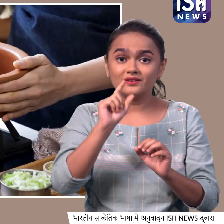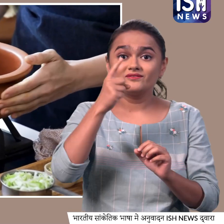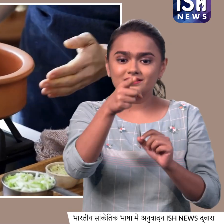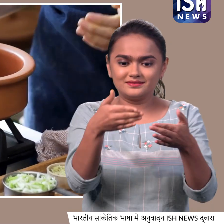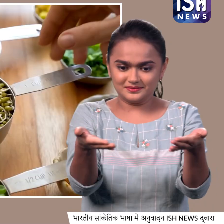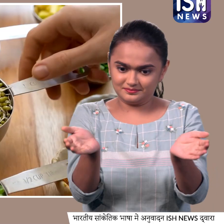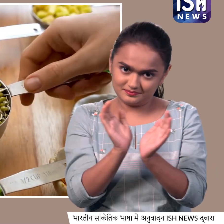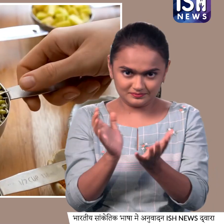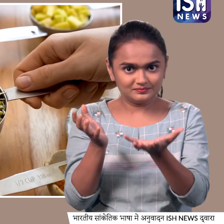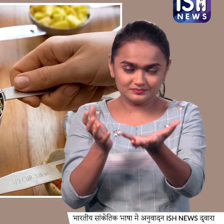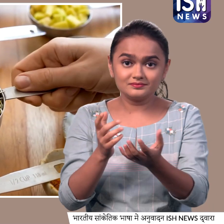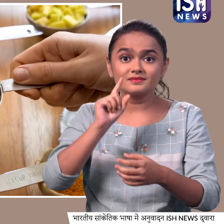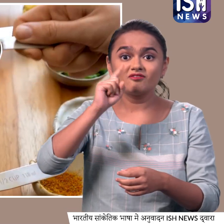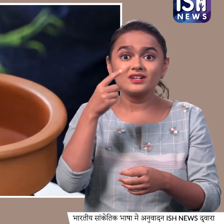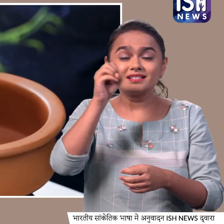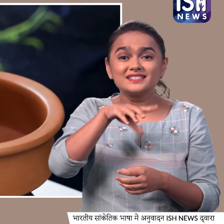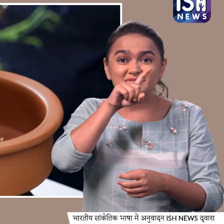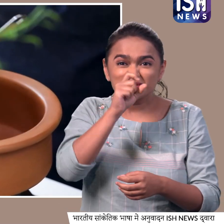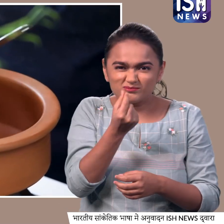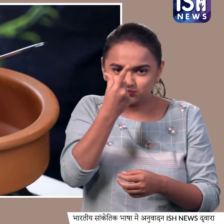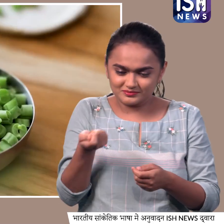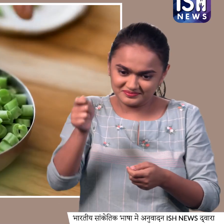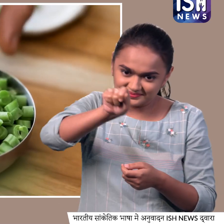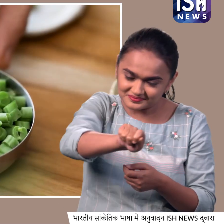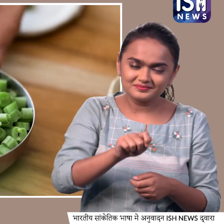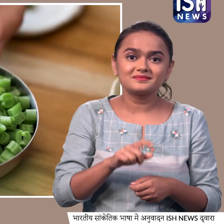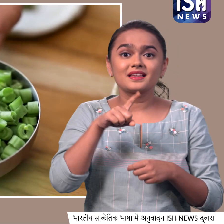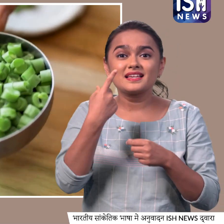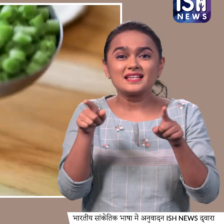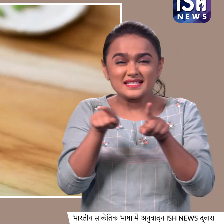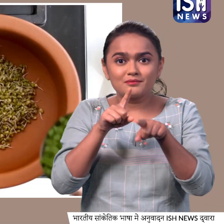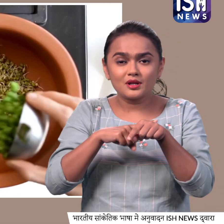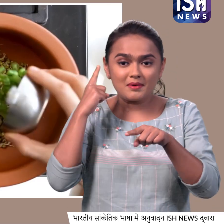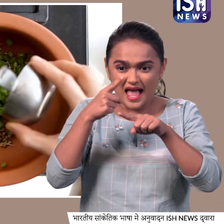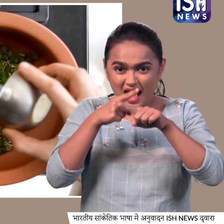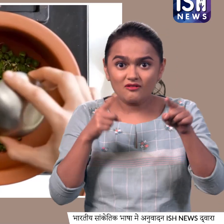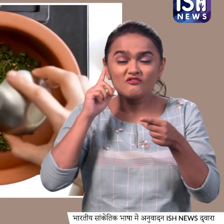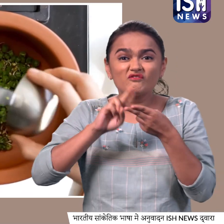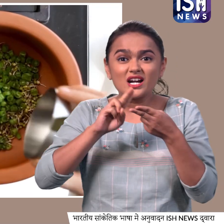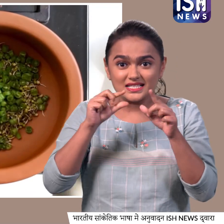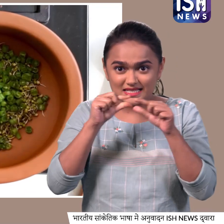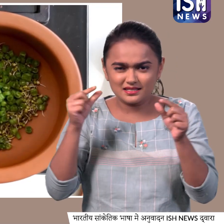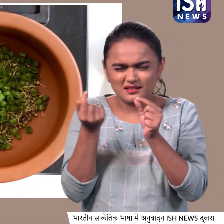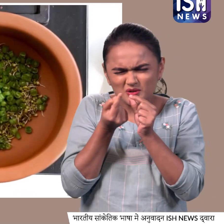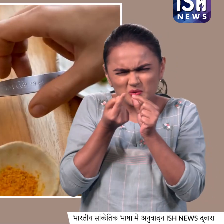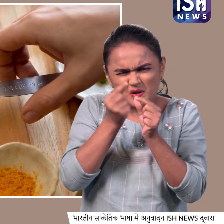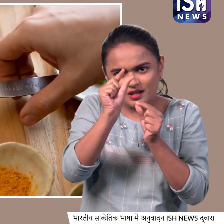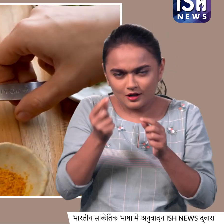लेले उसमें डाले एक कप मूंग स्प्राउट्स साथ ही डाले आदा कप हरी बीन्स छोटी कटी हुई एक